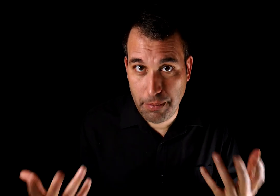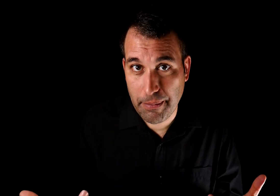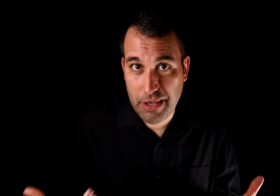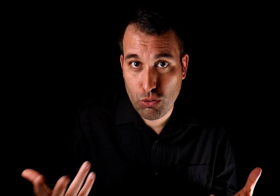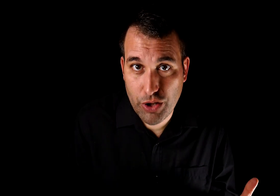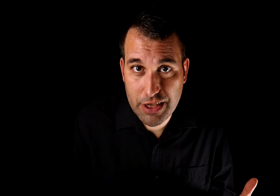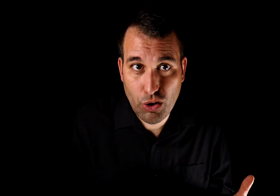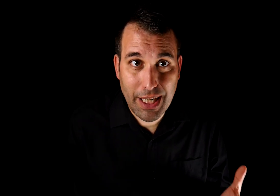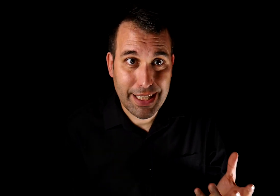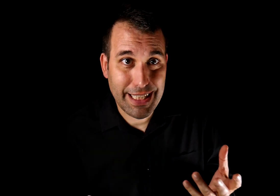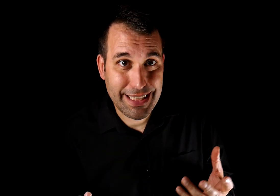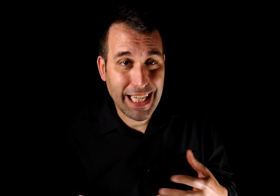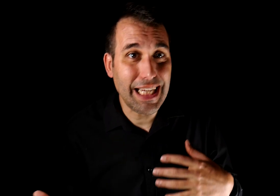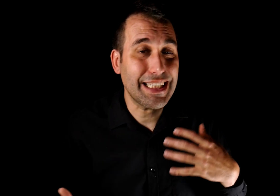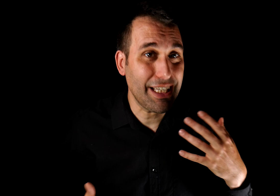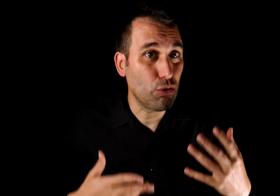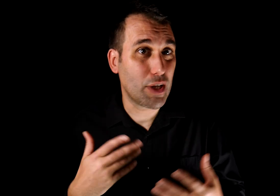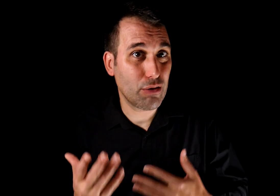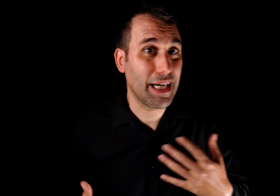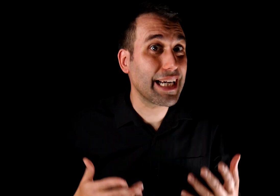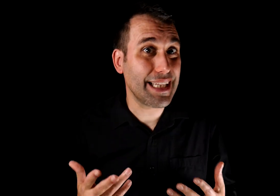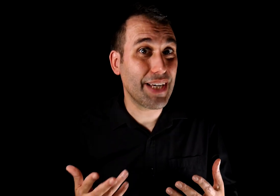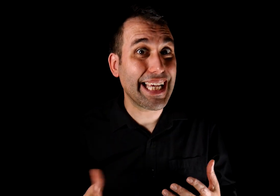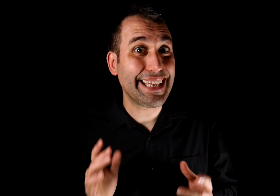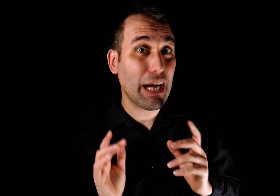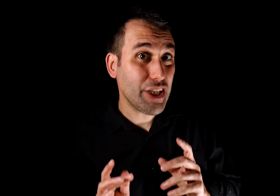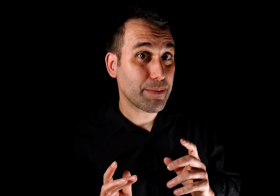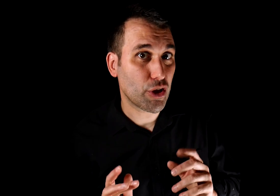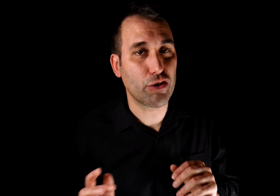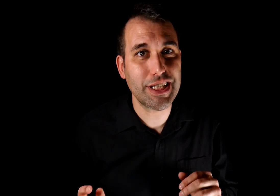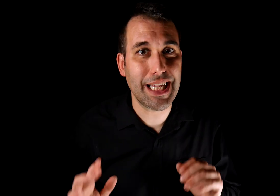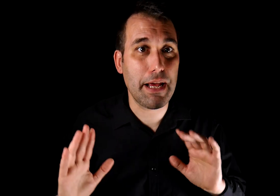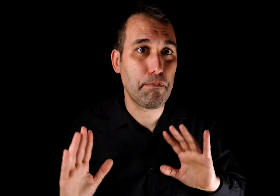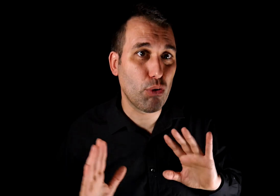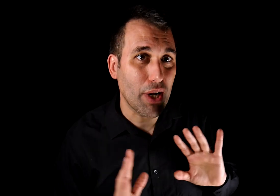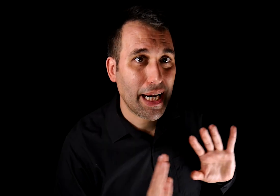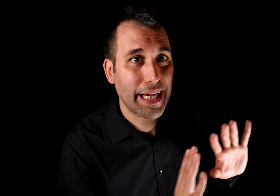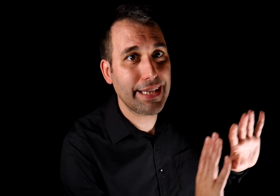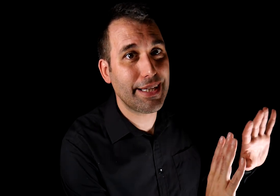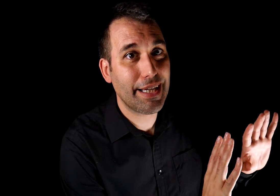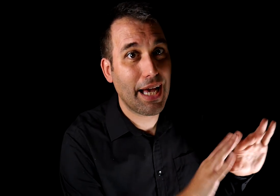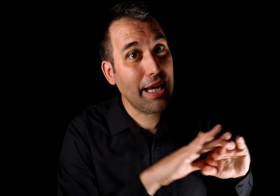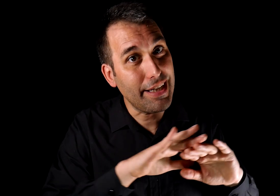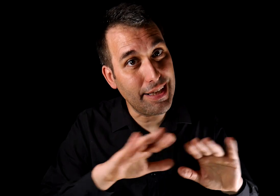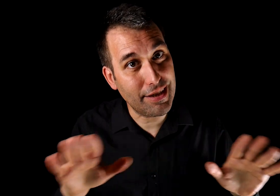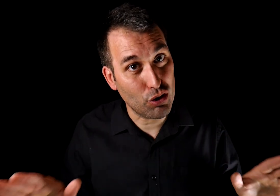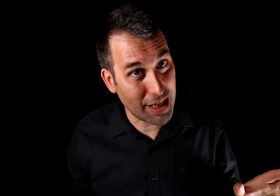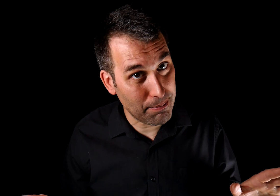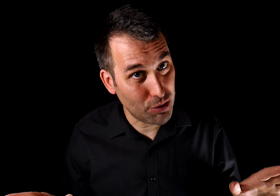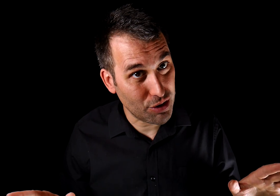típicamente en un contexto en el que ya se ha inculcado una narrativa de antagonismo que consiste en empujar a la gente a elegir entre dos campos.